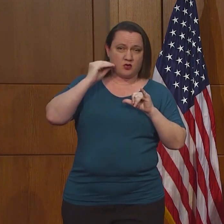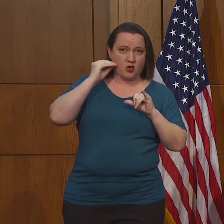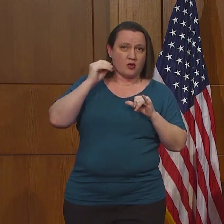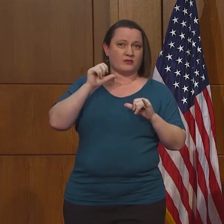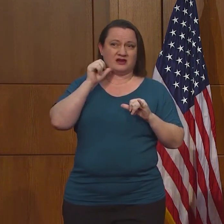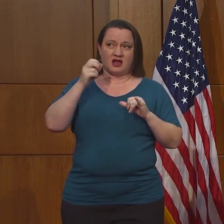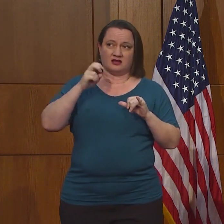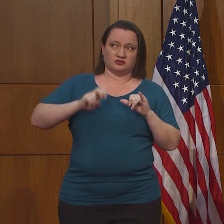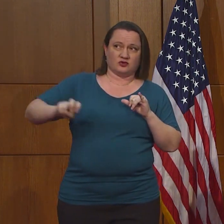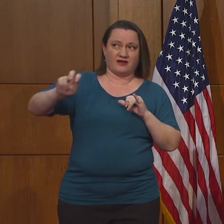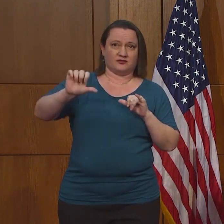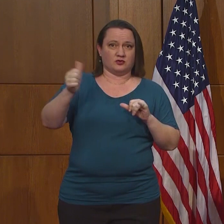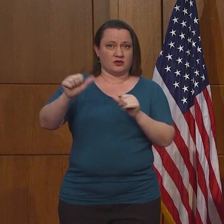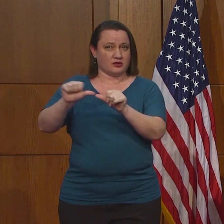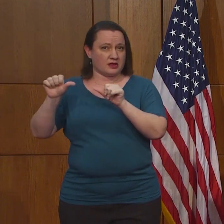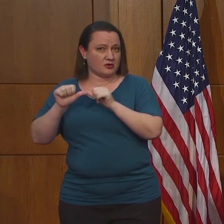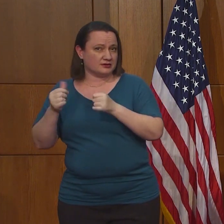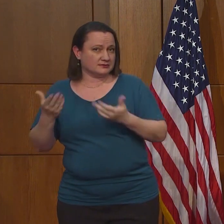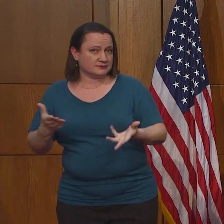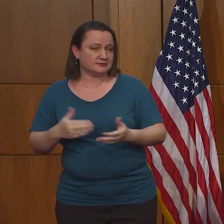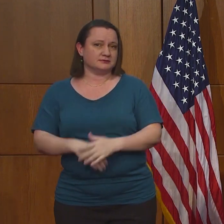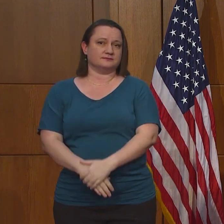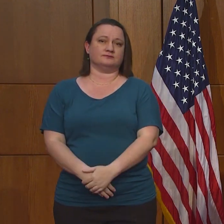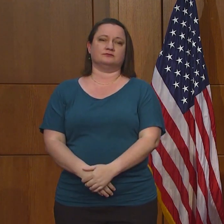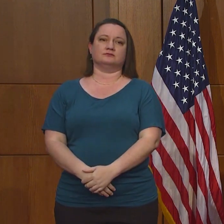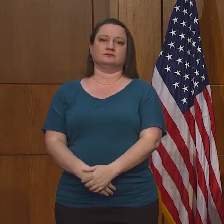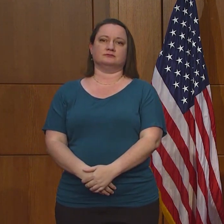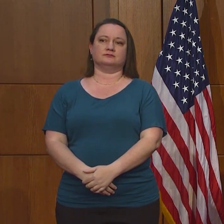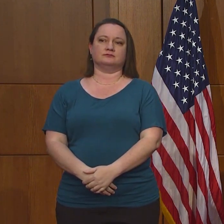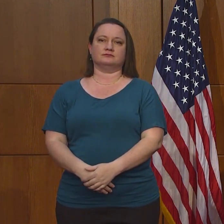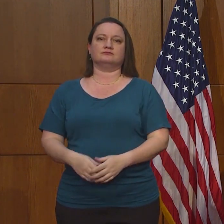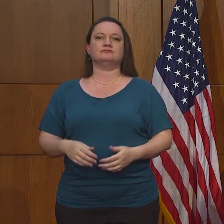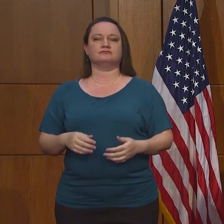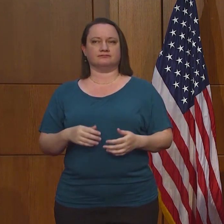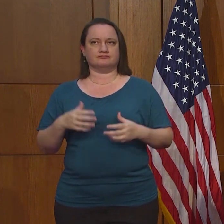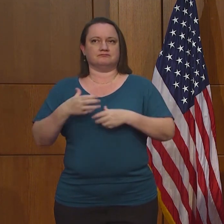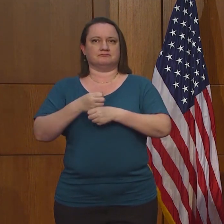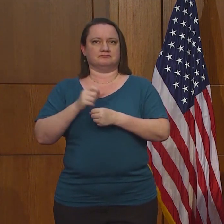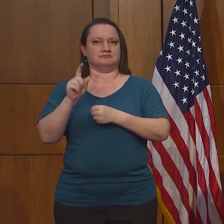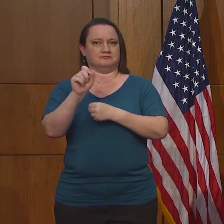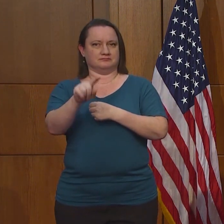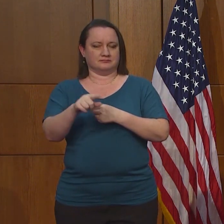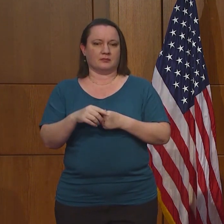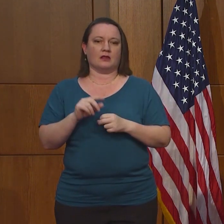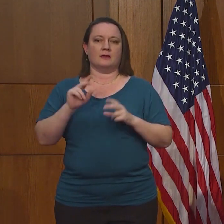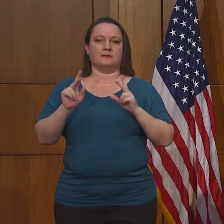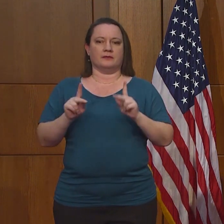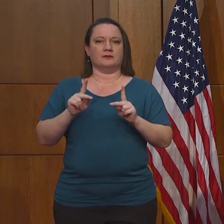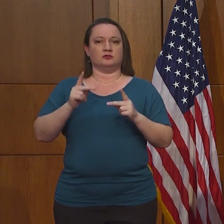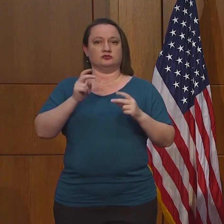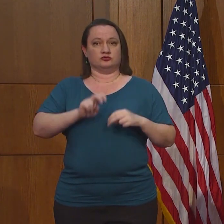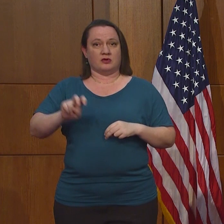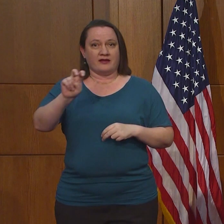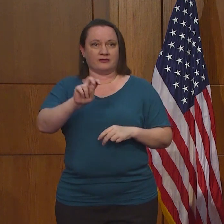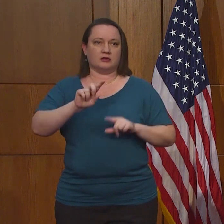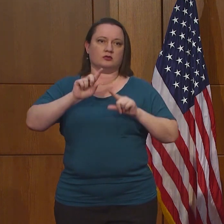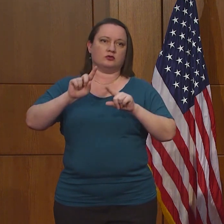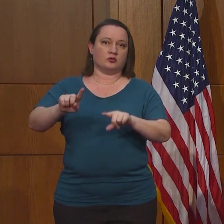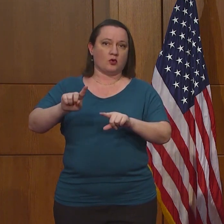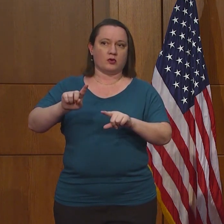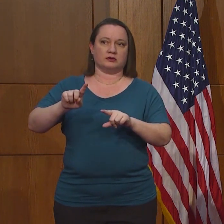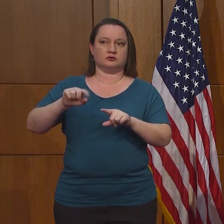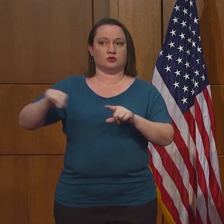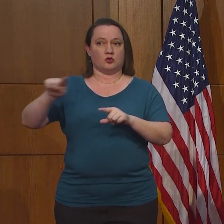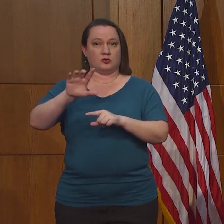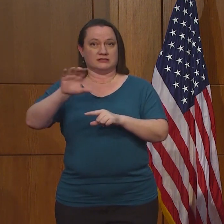pregunta es, aquellos que están viajando y que tal vez están visitando Richmond o el condado de Acomac o el